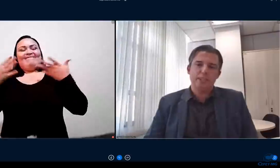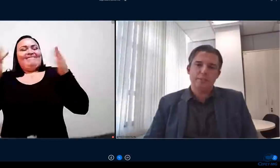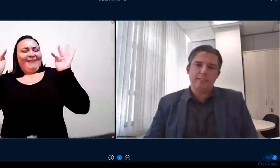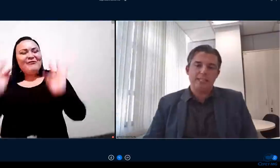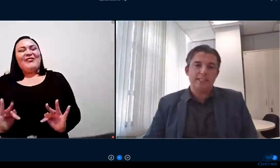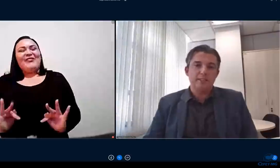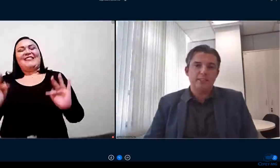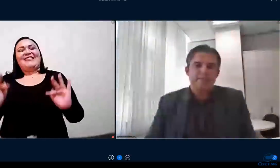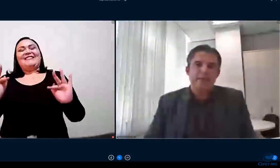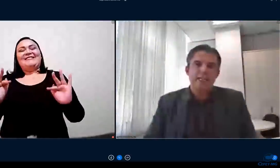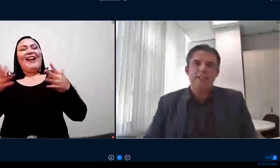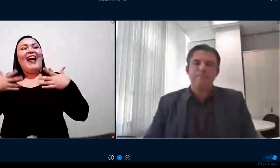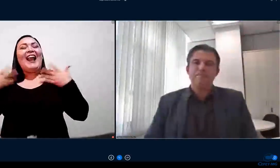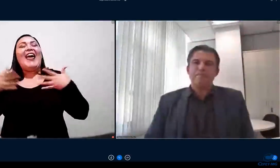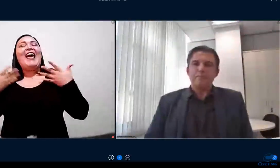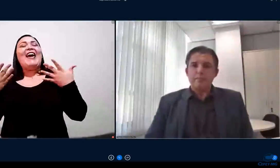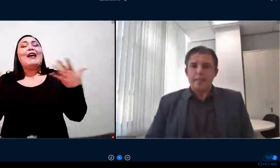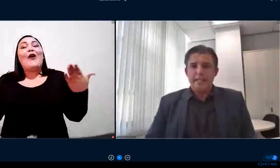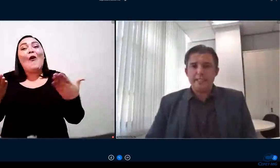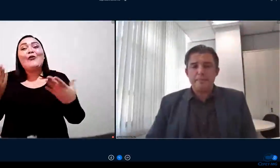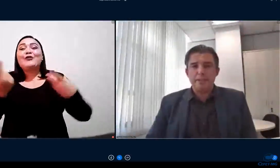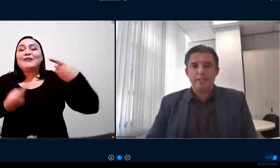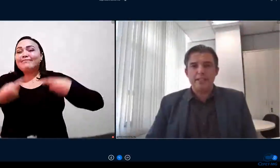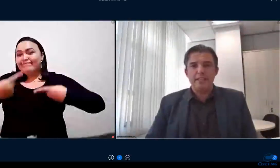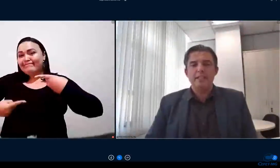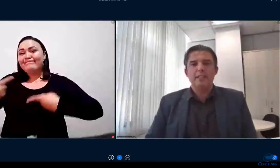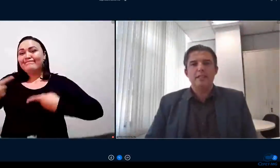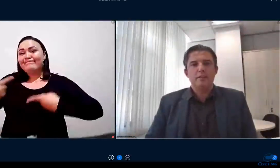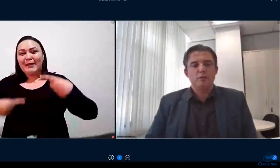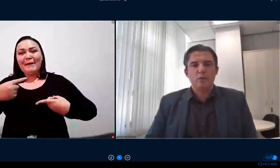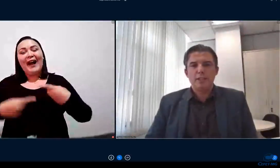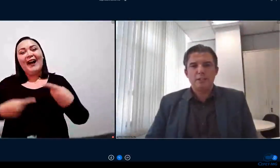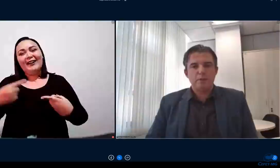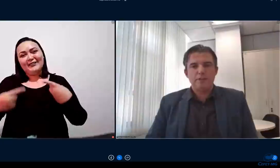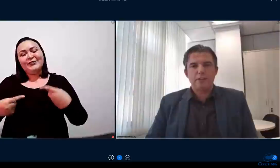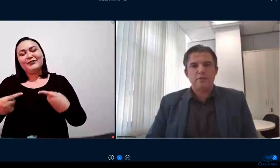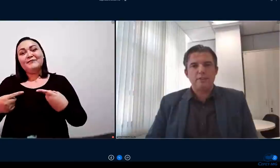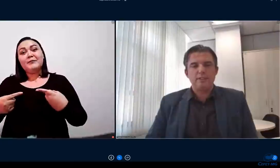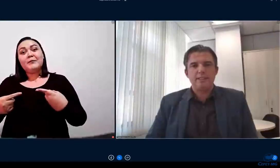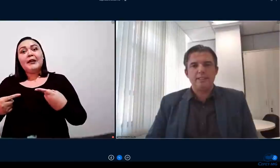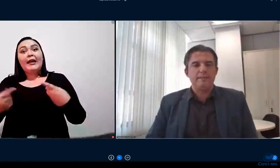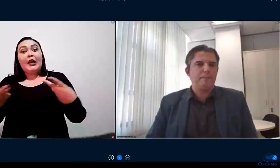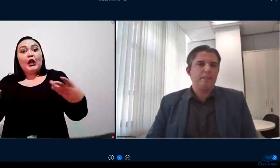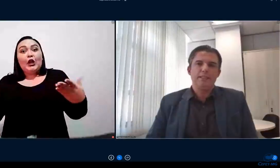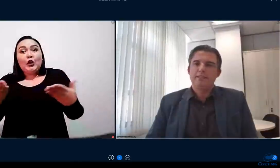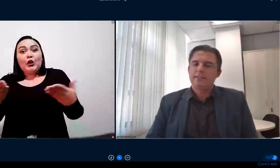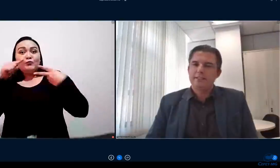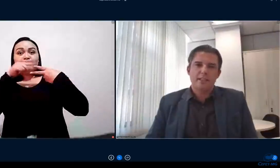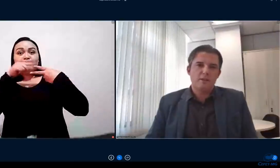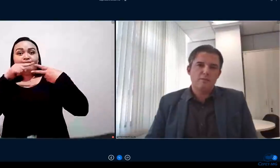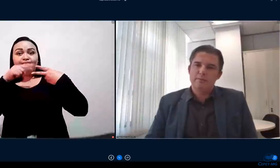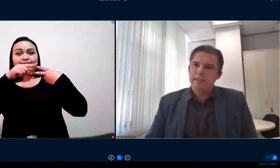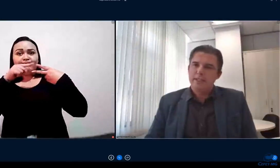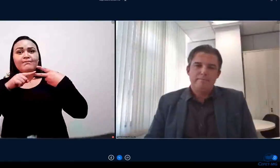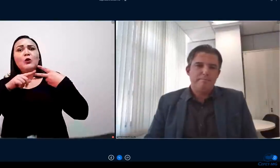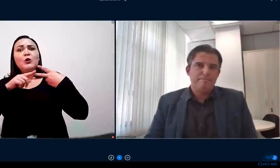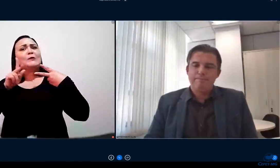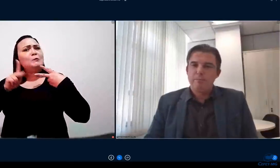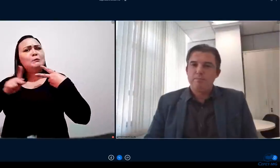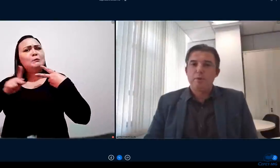podermos estar realizando esse debate e recebendo aqui dois professores que são